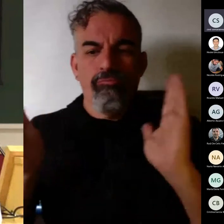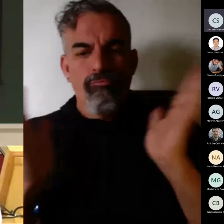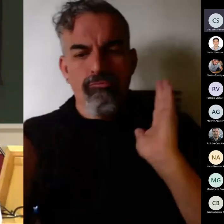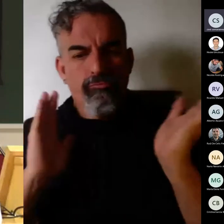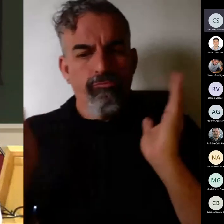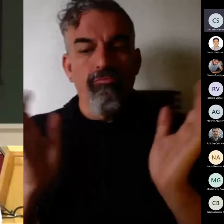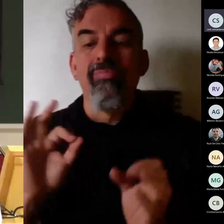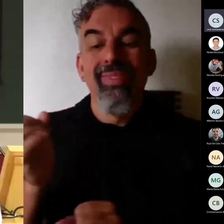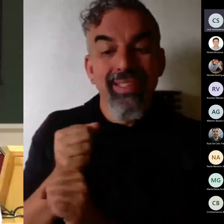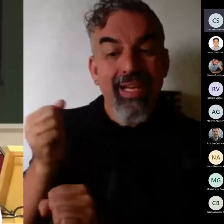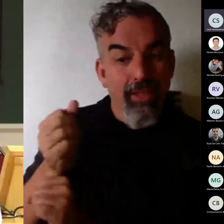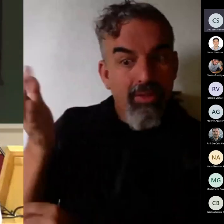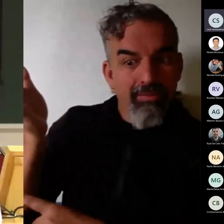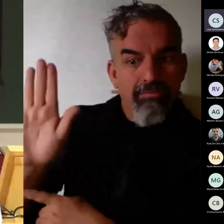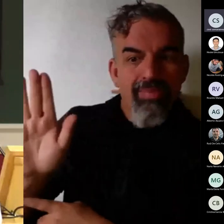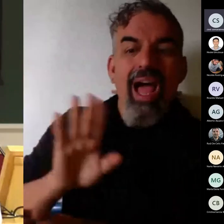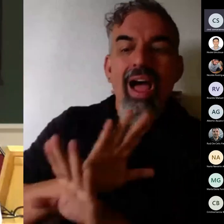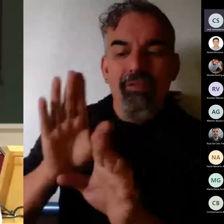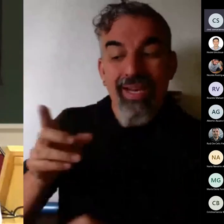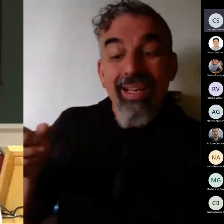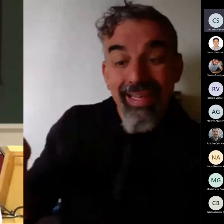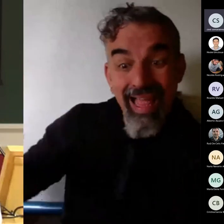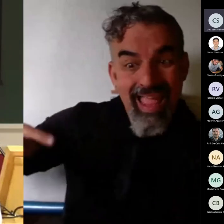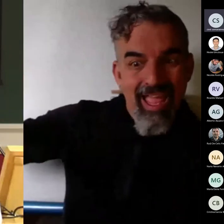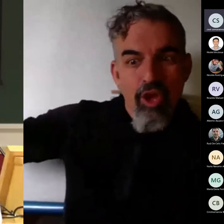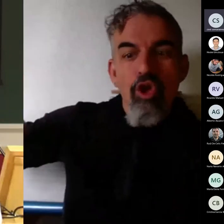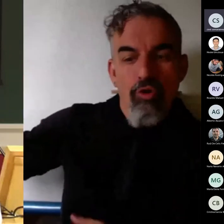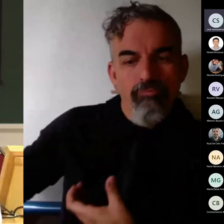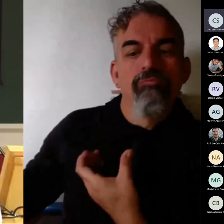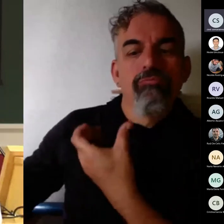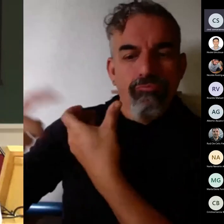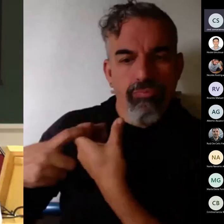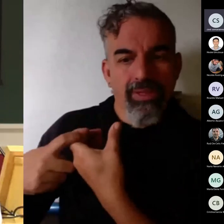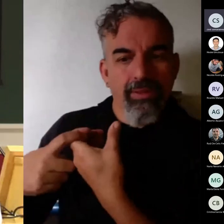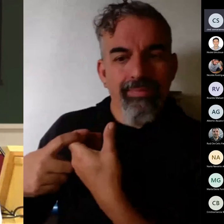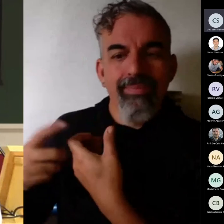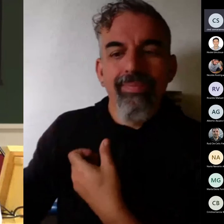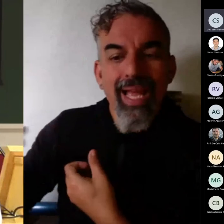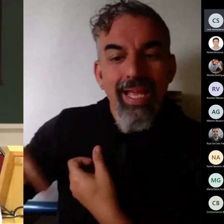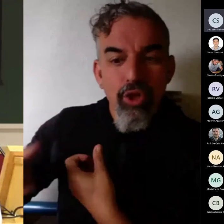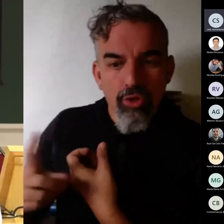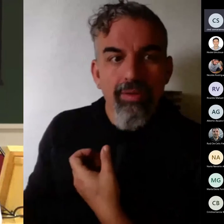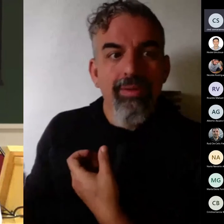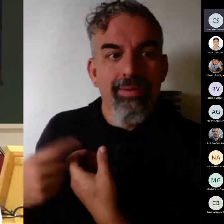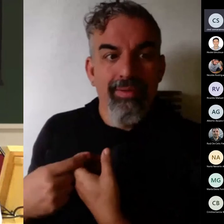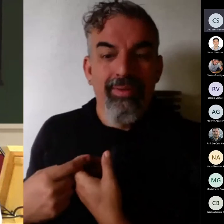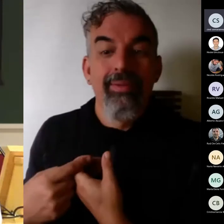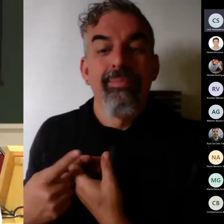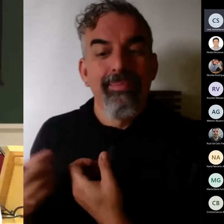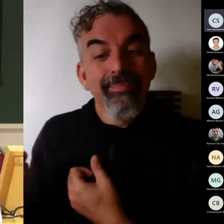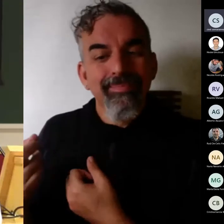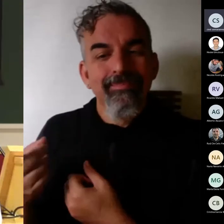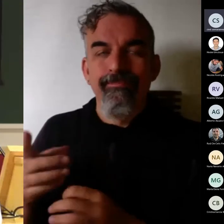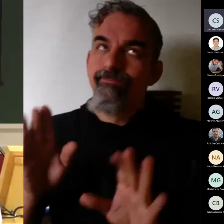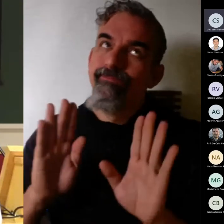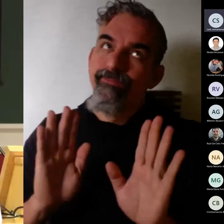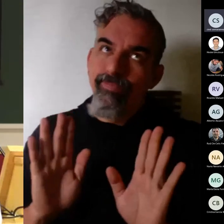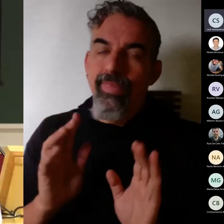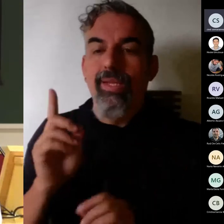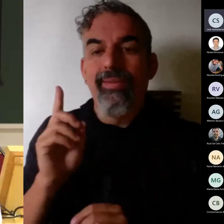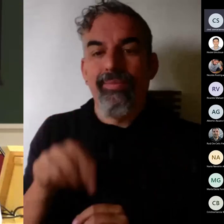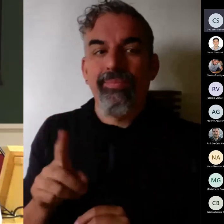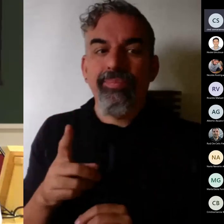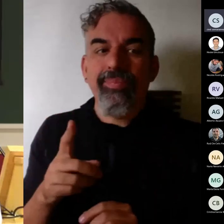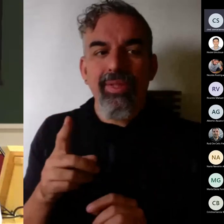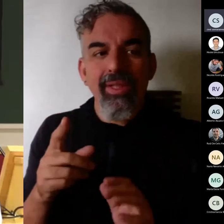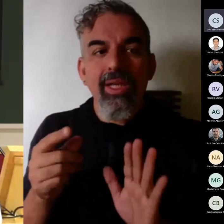son ellos los que van a participar a la hora de definir ojo también es cierto sobre unos